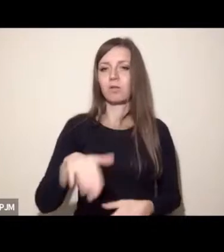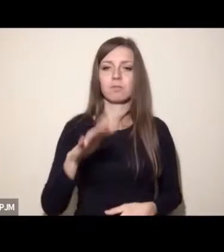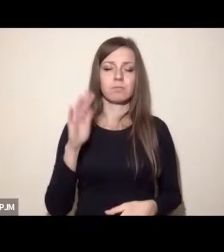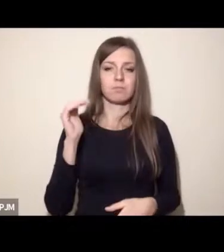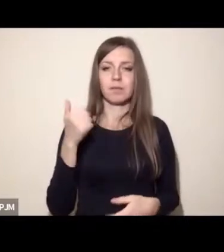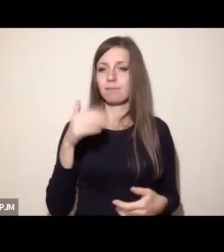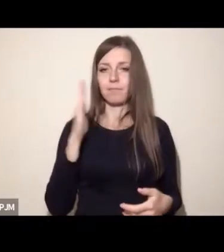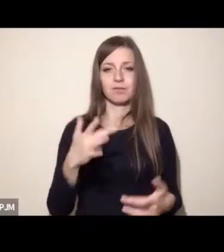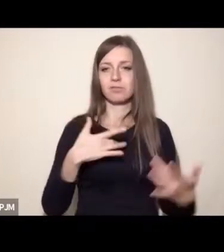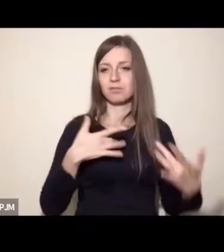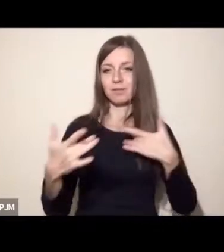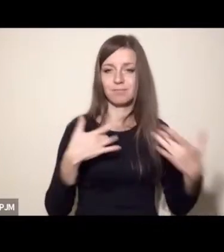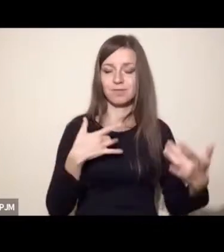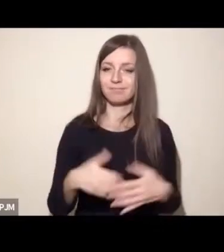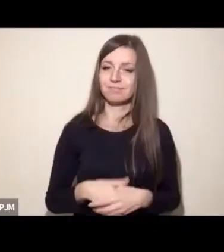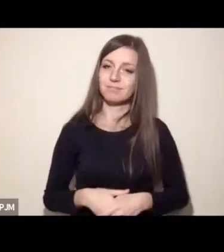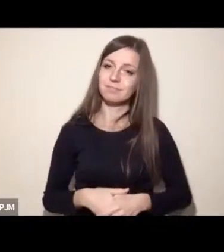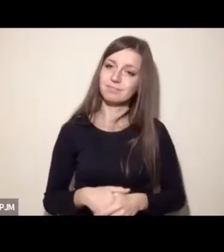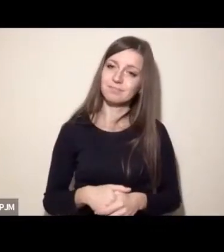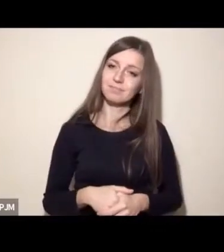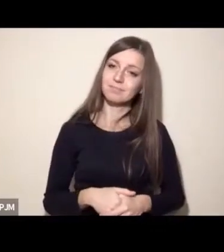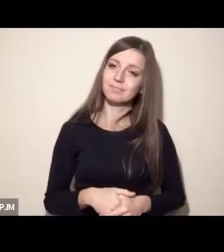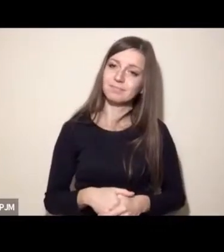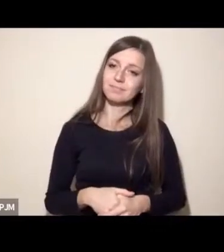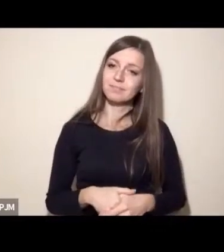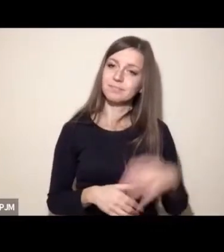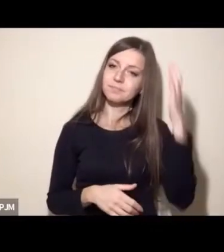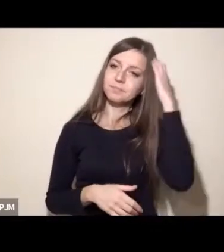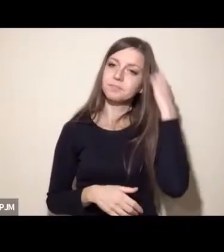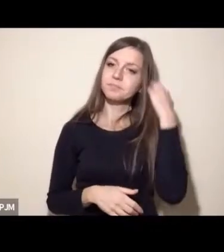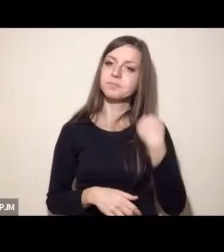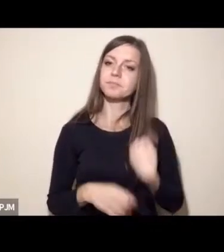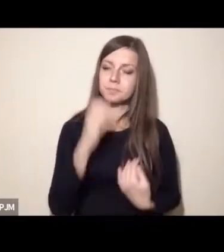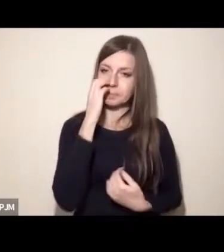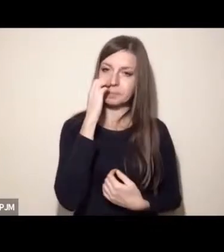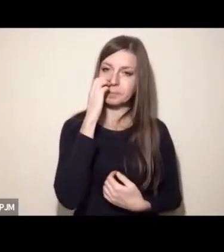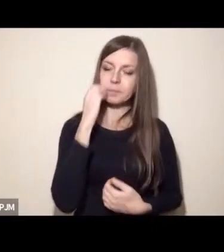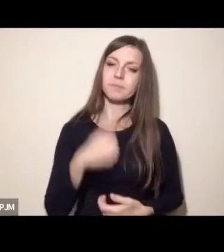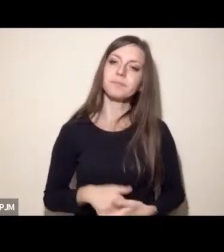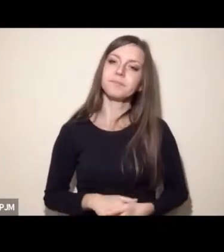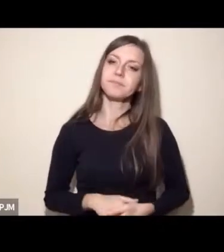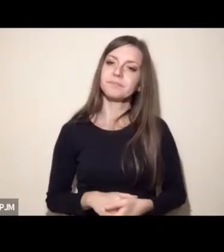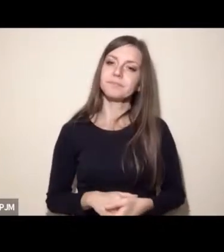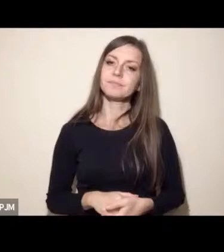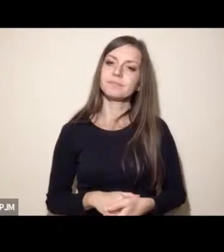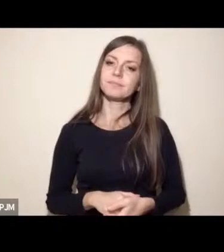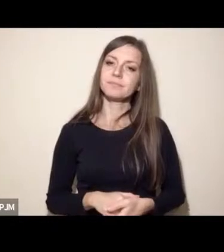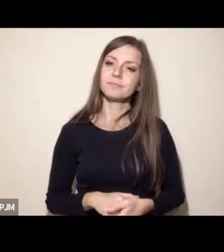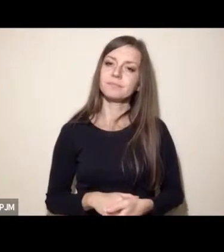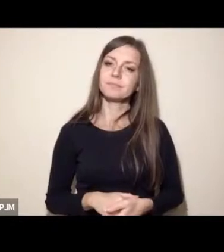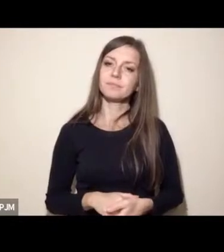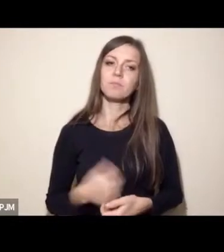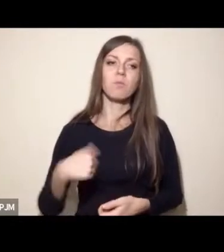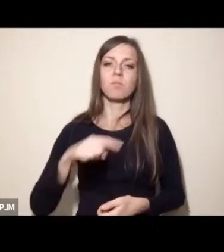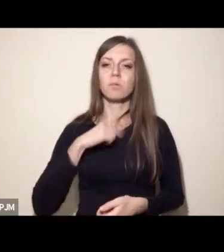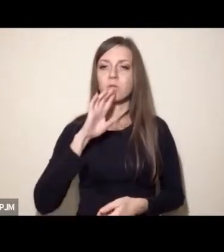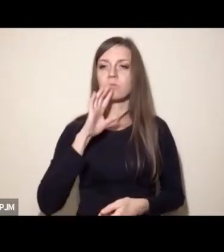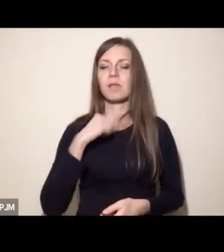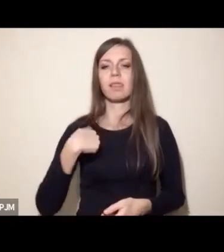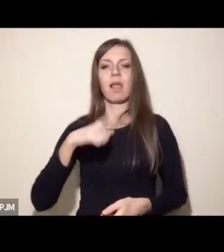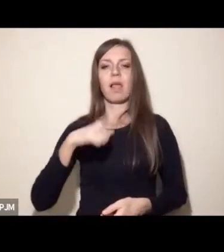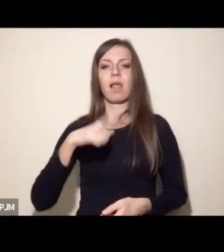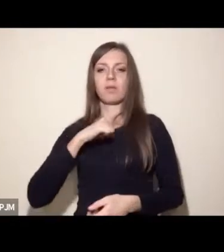które właściwie dla naszego własnego użytku zabijamy i